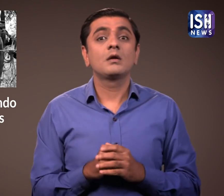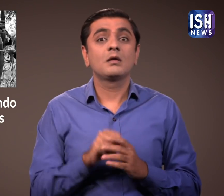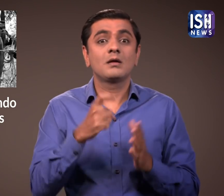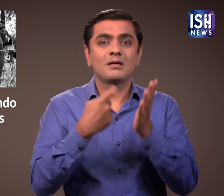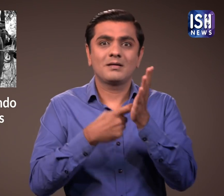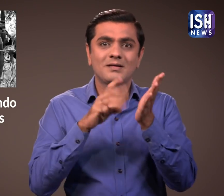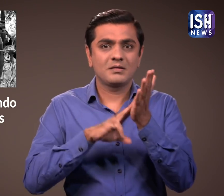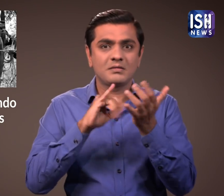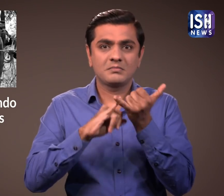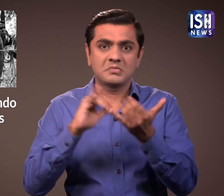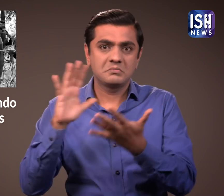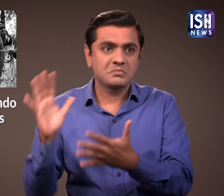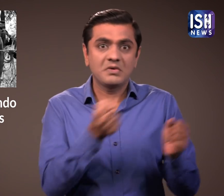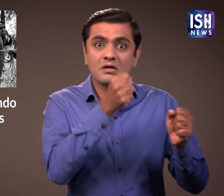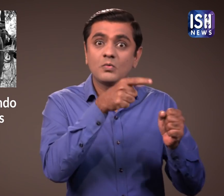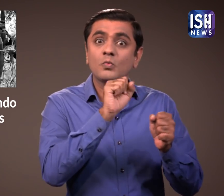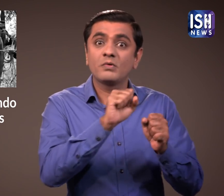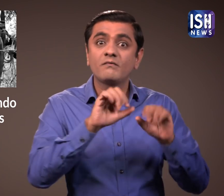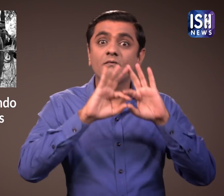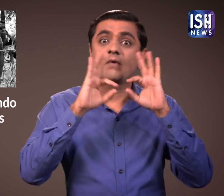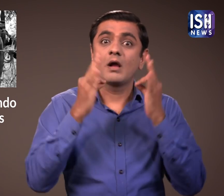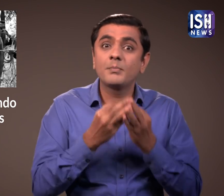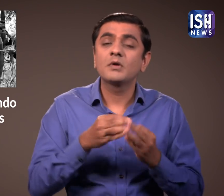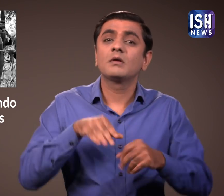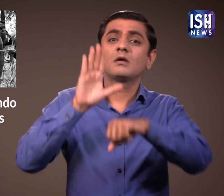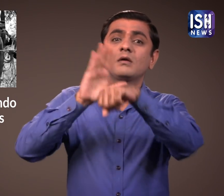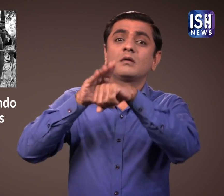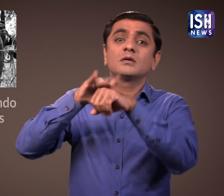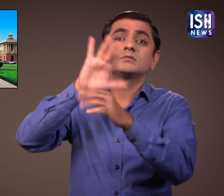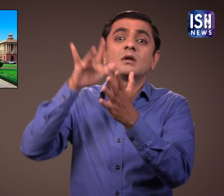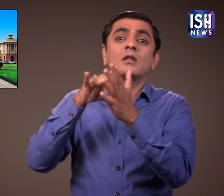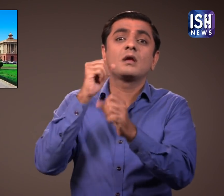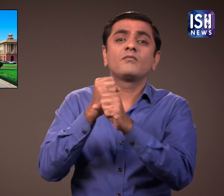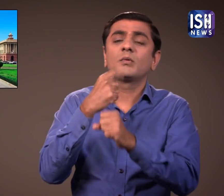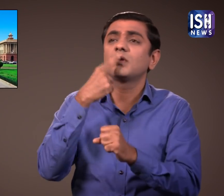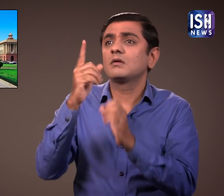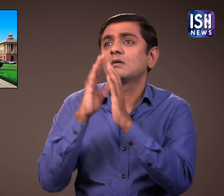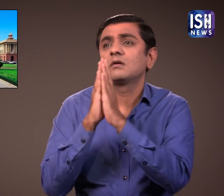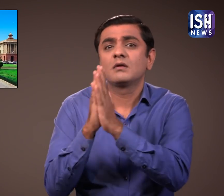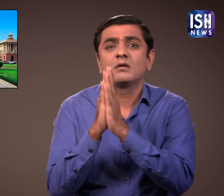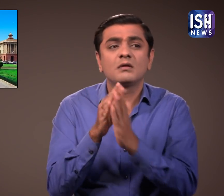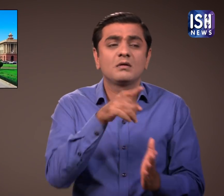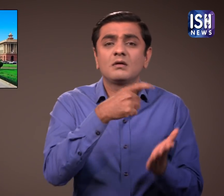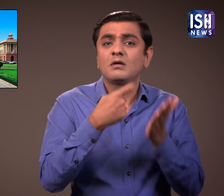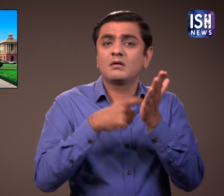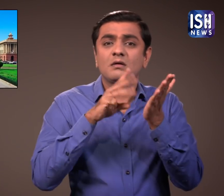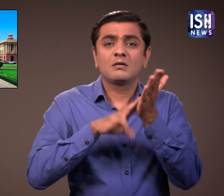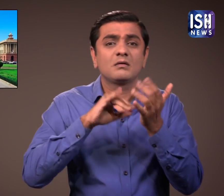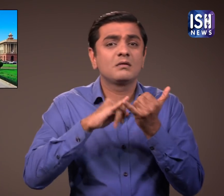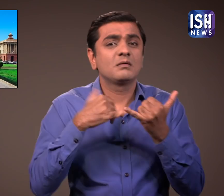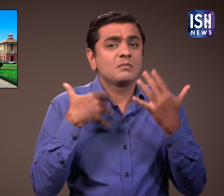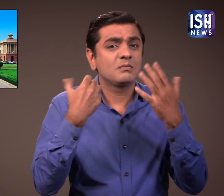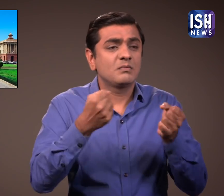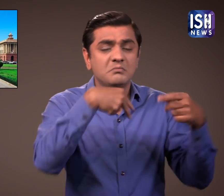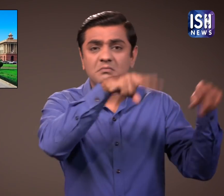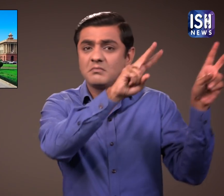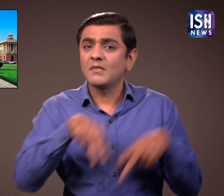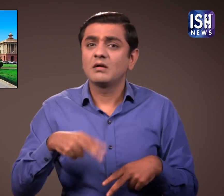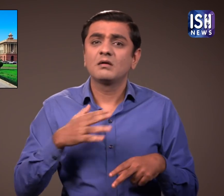हैं कमांडों के परिवार ने केंद्र सरकार से उसके सही सलामत घर लोटने की गुजारिश की थी